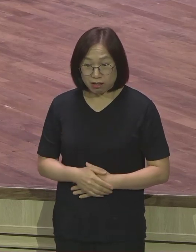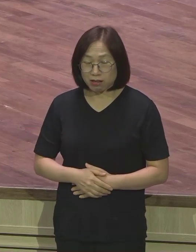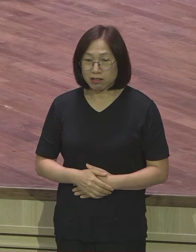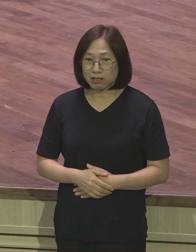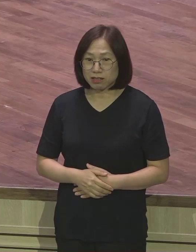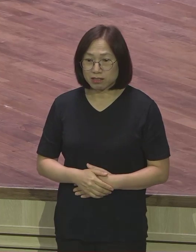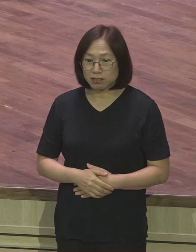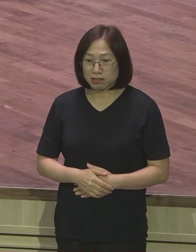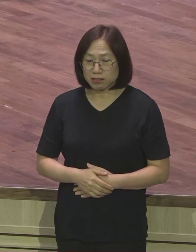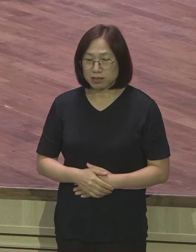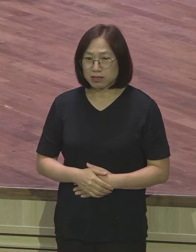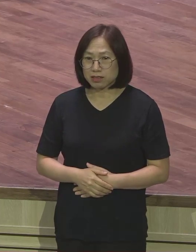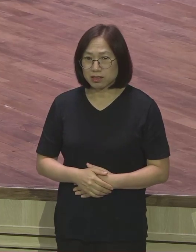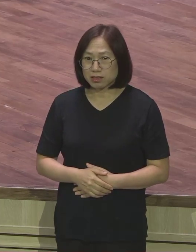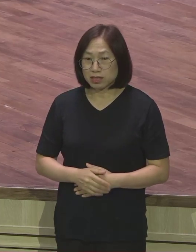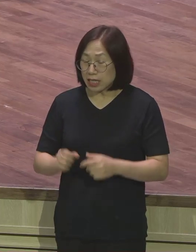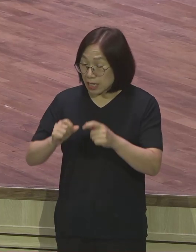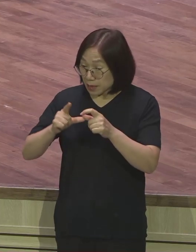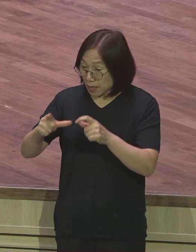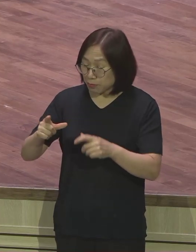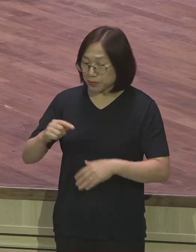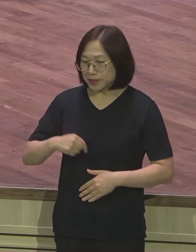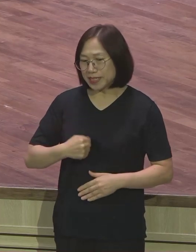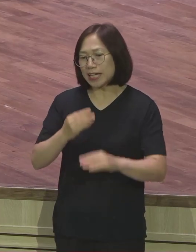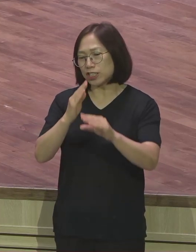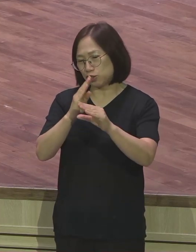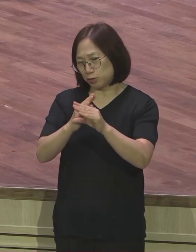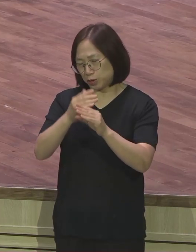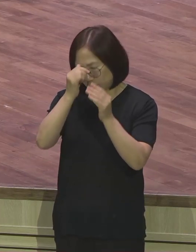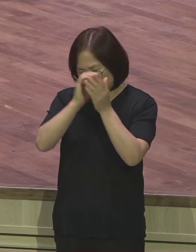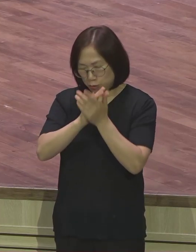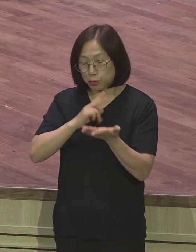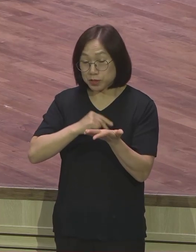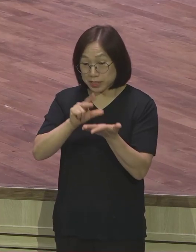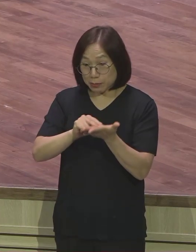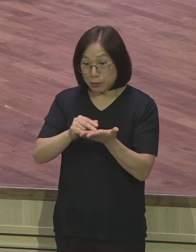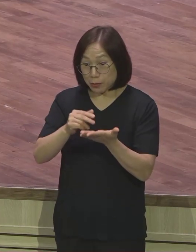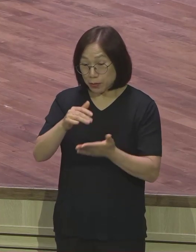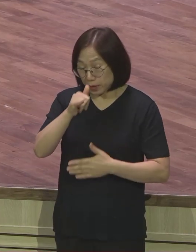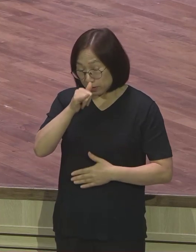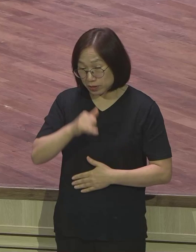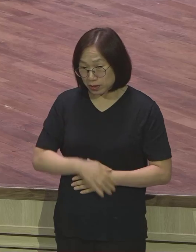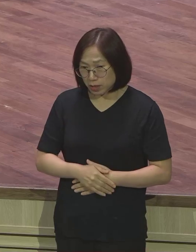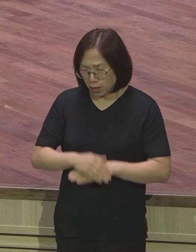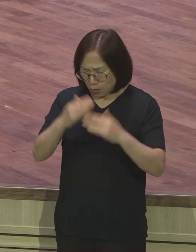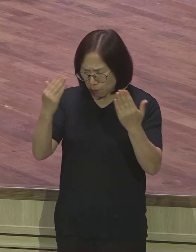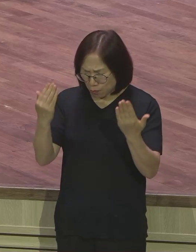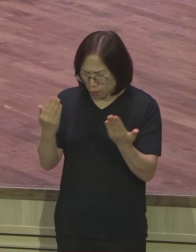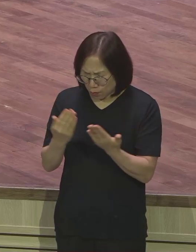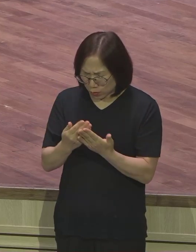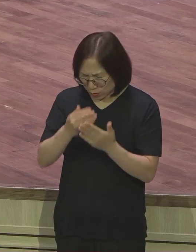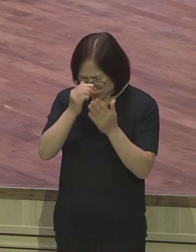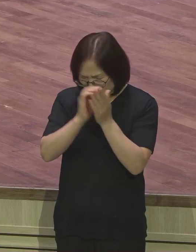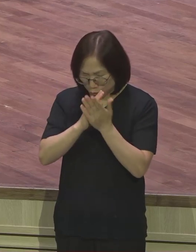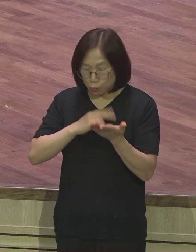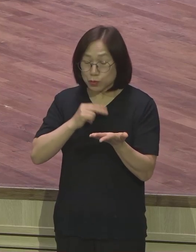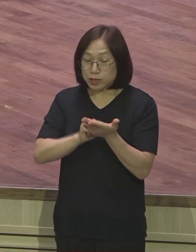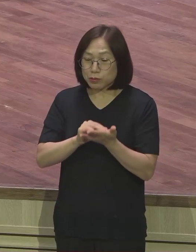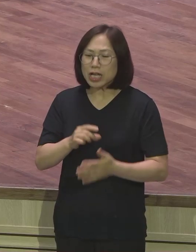대부분 자기 중심적 기도 제목들을 다 가지고 있습니다. 모든 기도 제목에 오직 나예요. 나 내